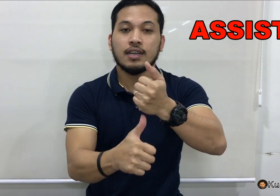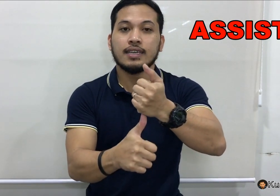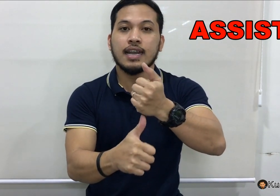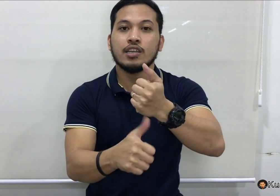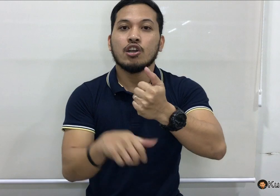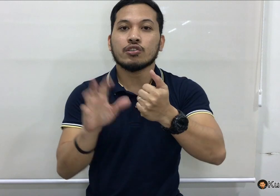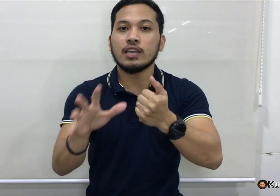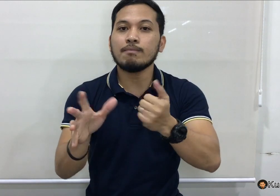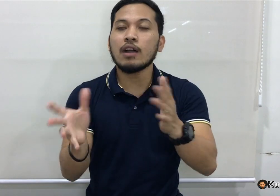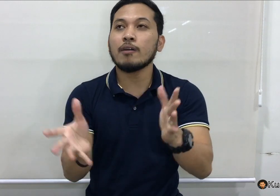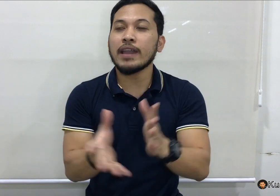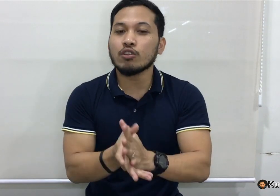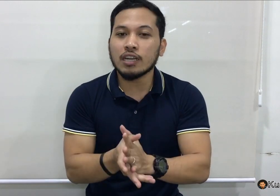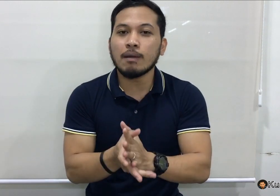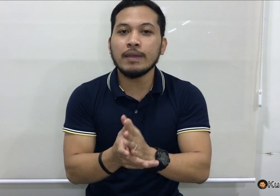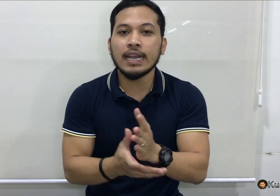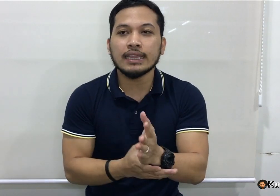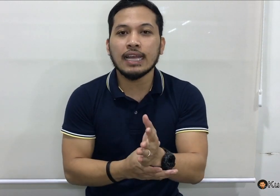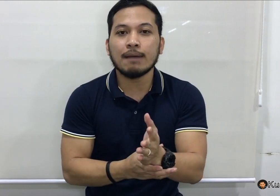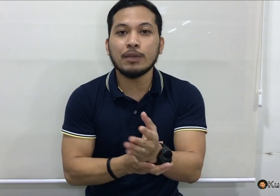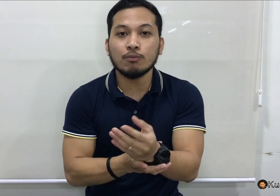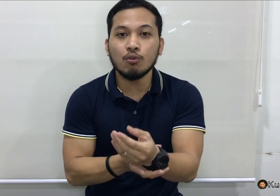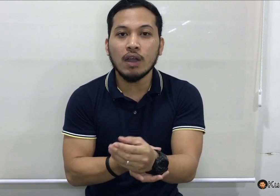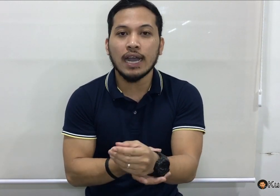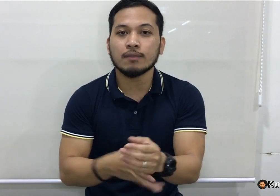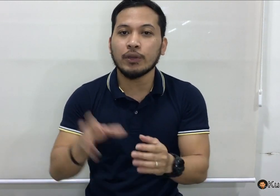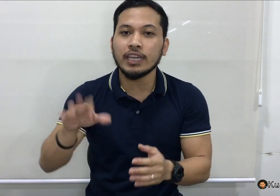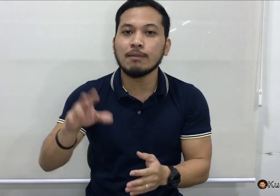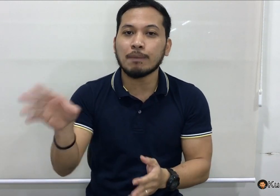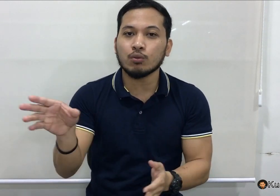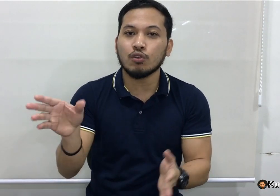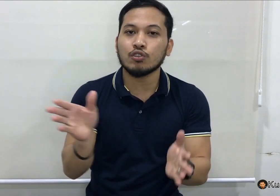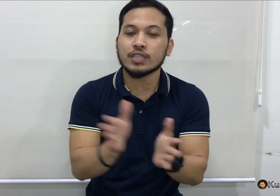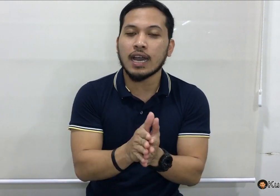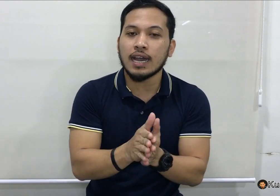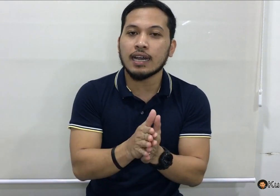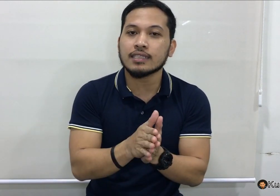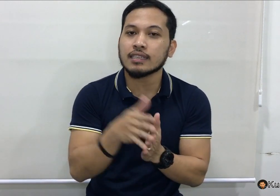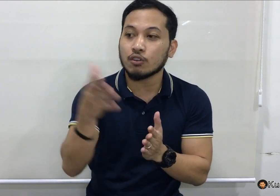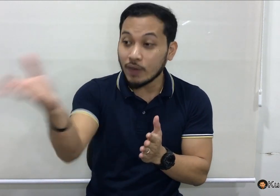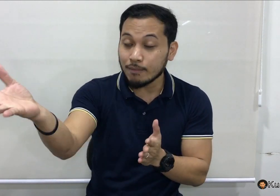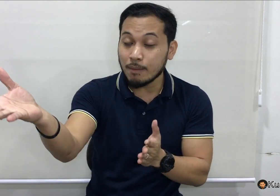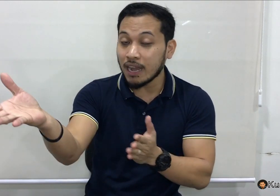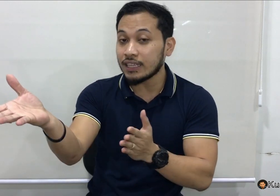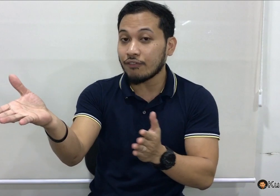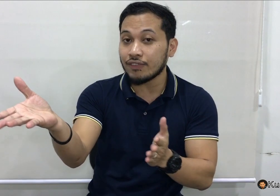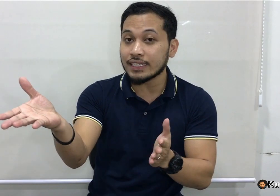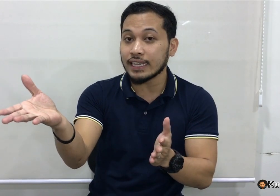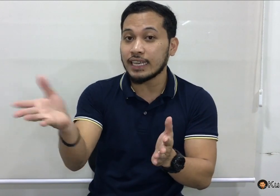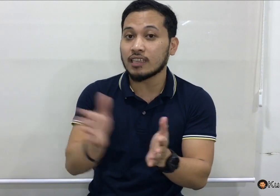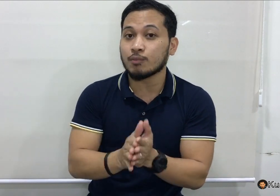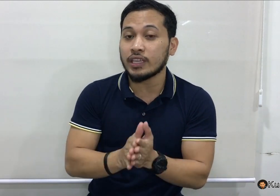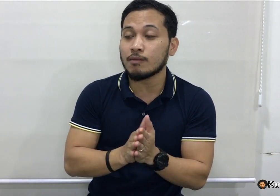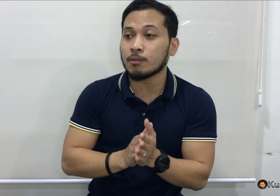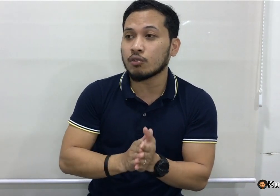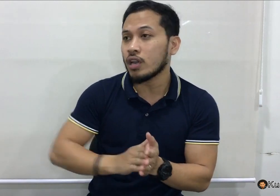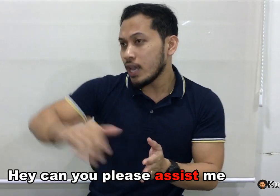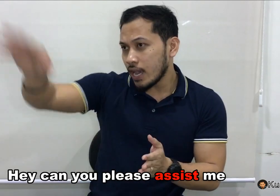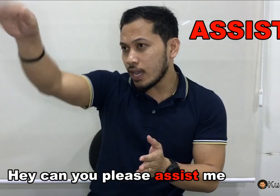Ayan. So alimbawa, mayroon kang mabigat na binubuhat, pwede kang magpatulong dun sa, kunwari, may mga depth dyan sa gilid, tapos pwede kang magpatulong. Hey,